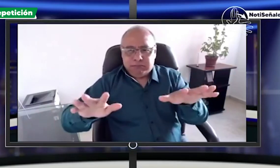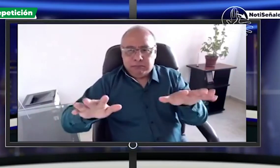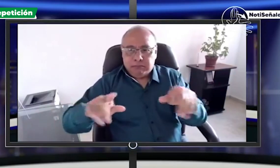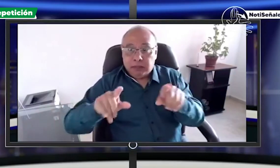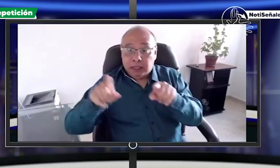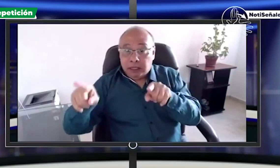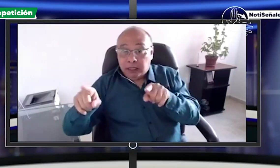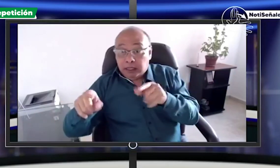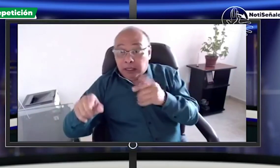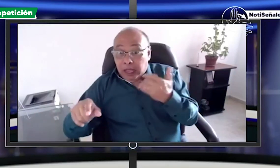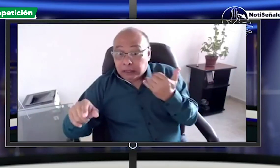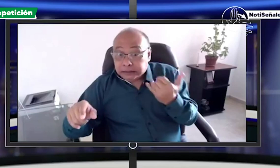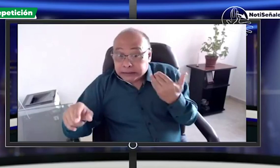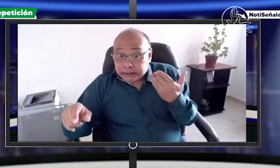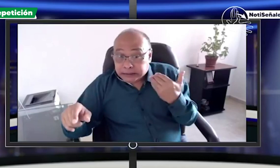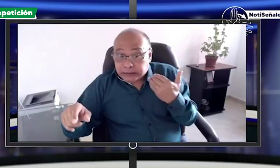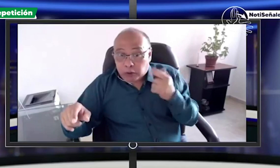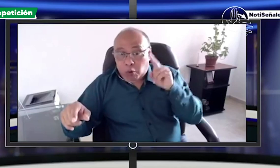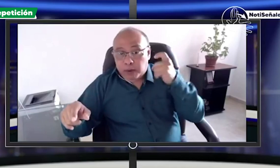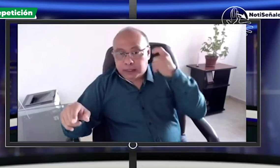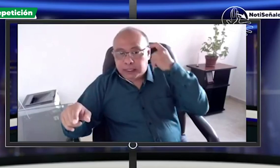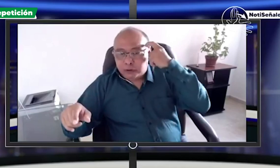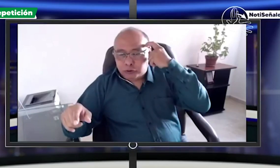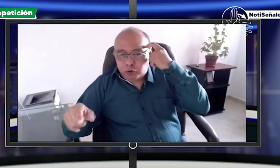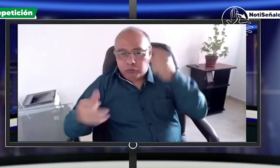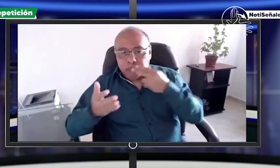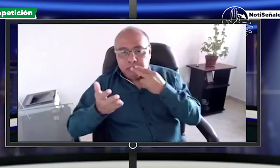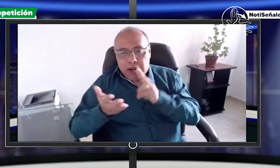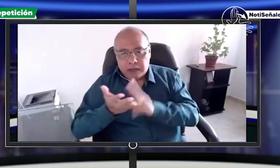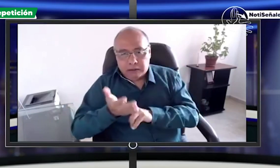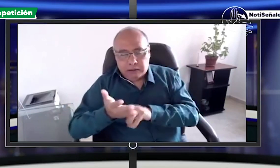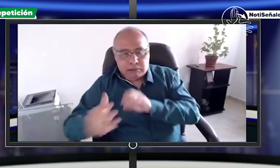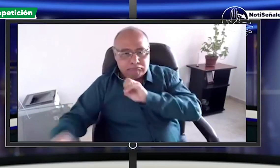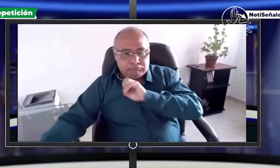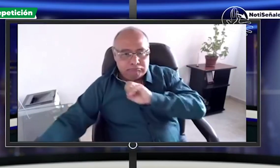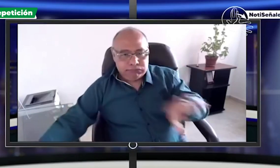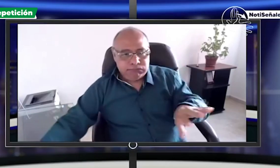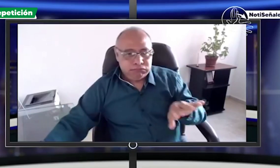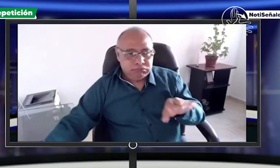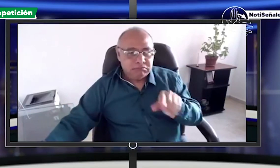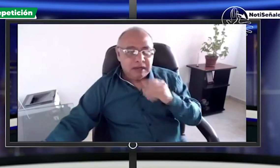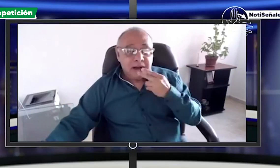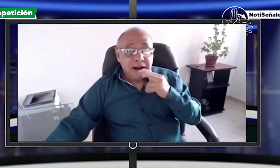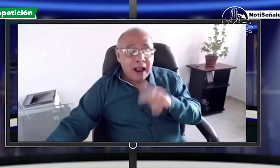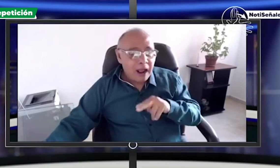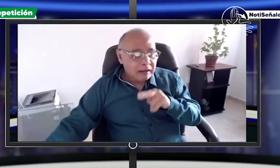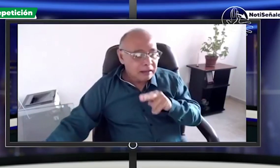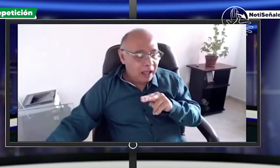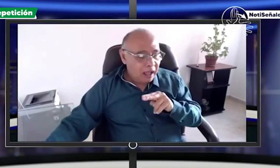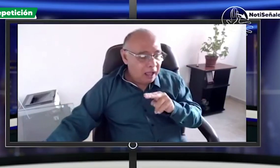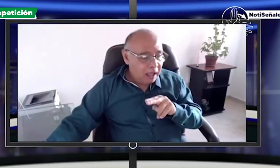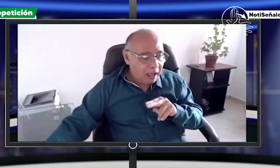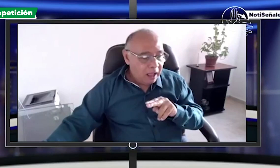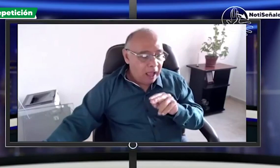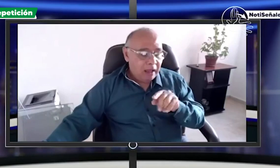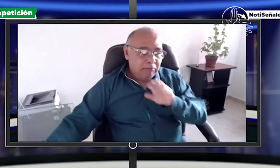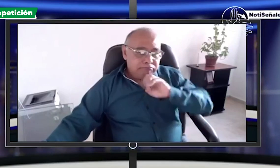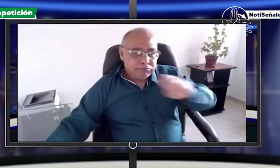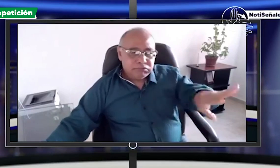y pues este video se publicó se mostró acá en Noticias Señales recientemente pues se le envió una carta